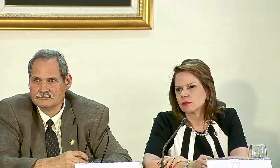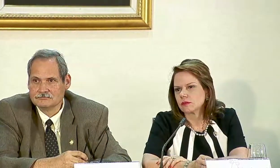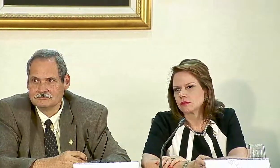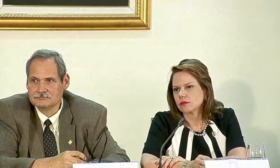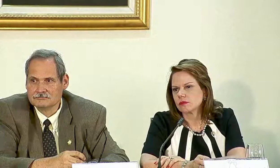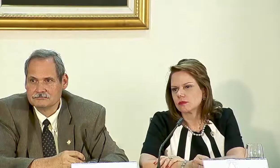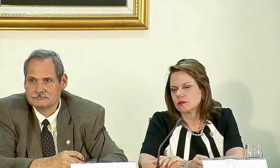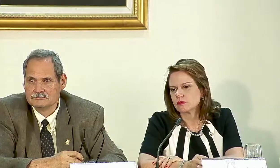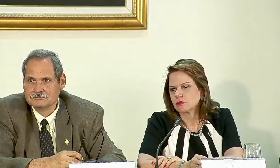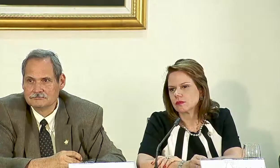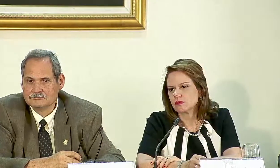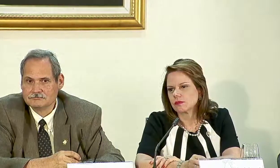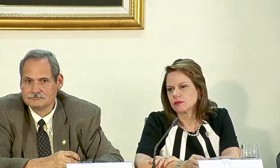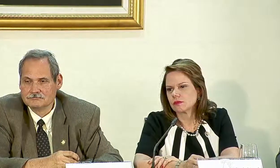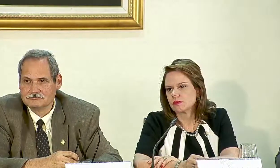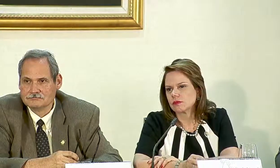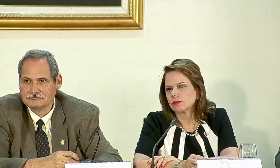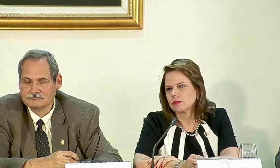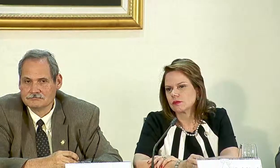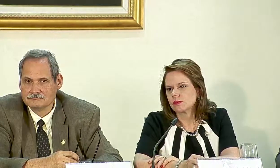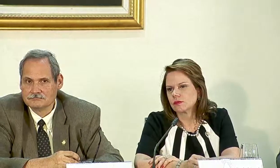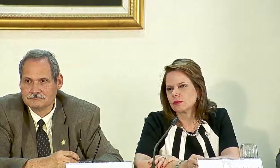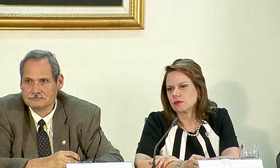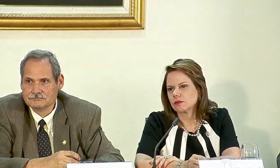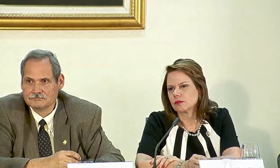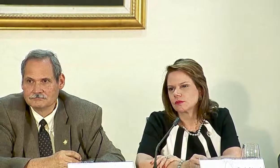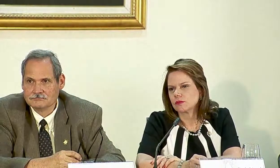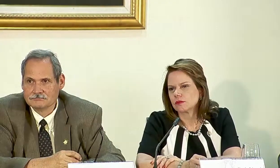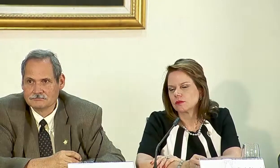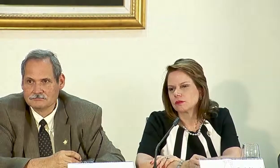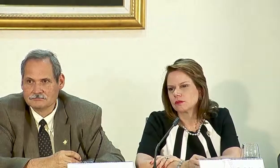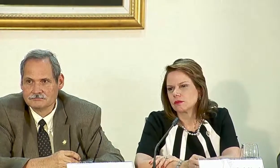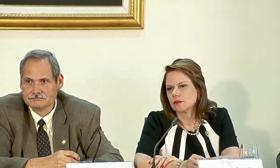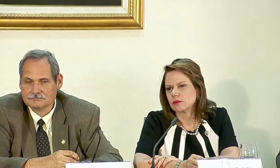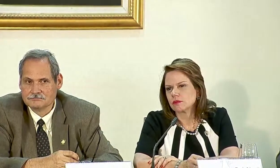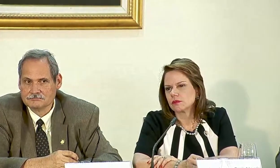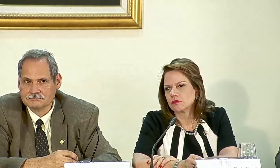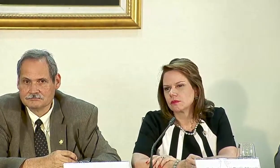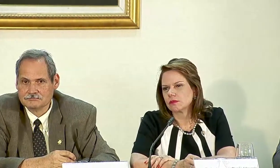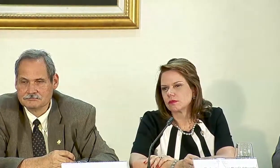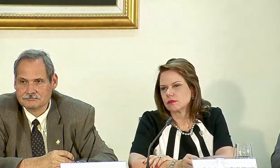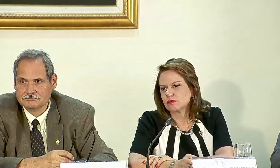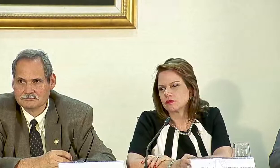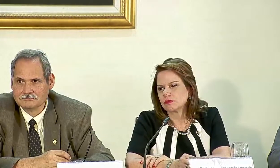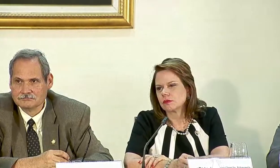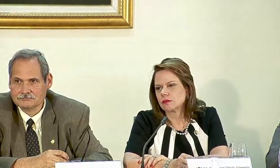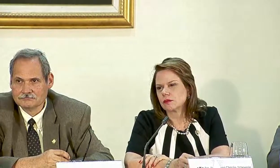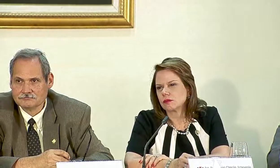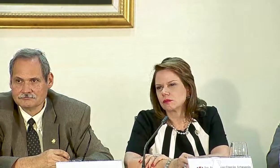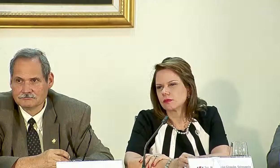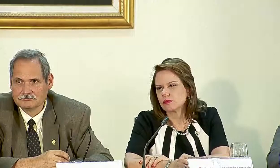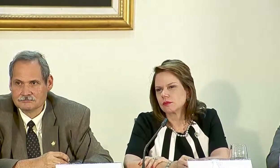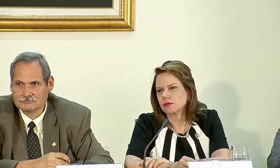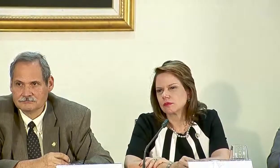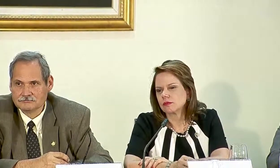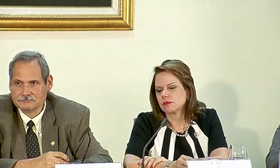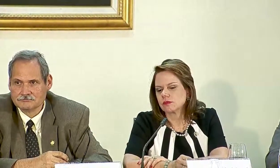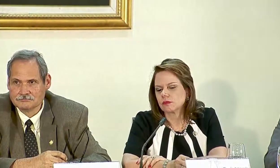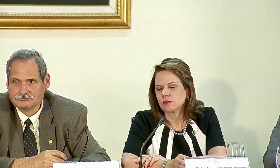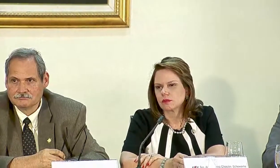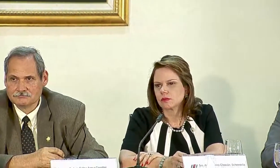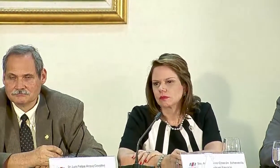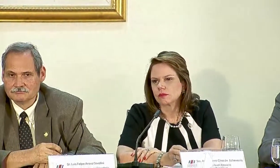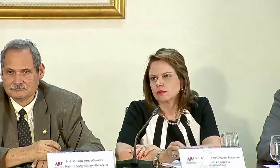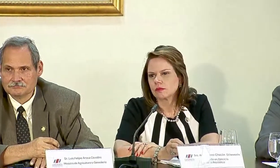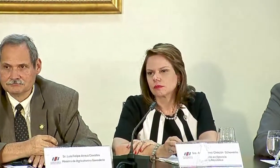pudo haber atendido el canciller y no precisamente él. Criticaron las constantes salidas y en esta gira en específico que los temas que ha abordado Luis Guillermo los pudo atender